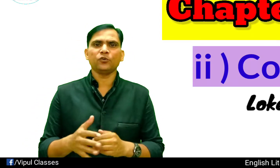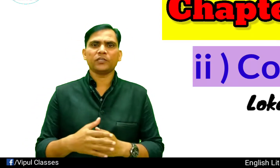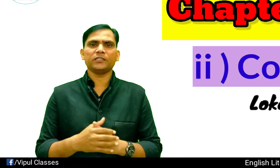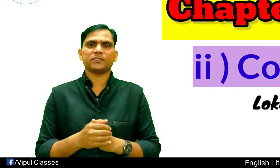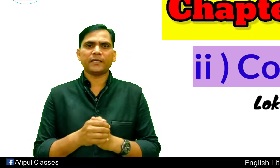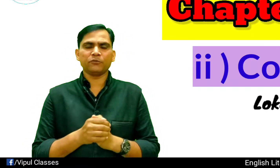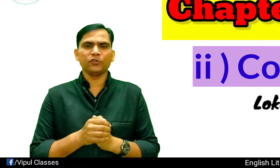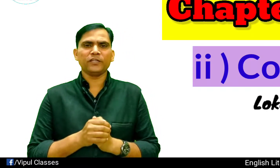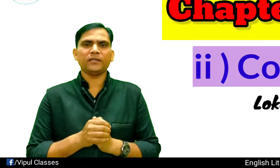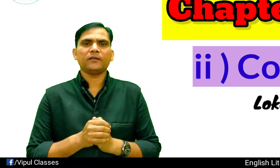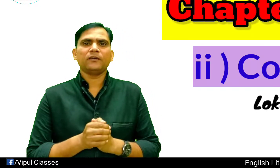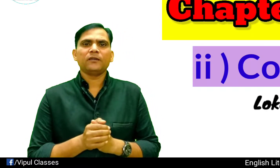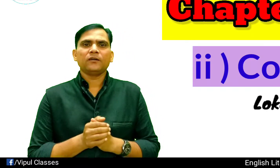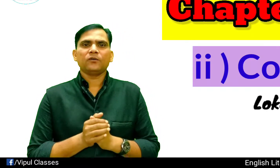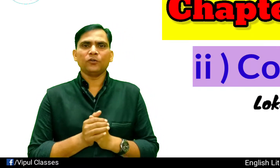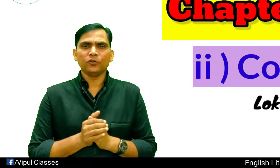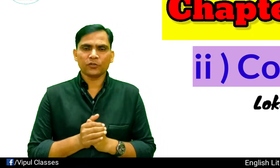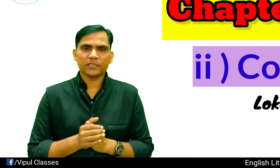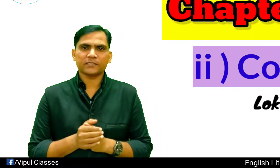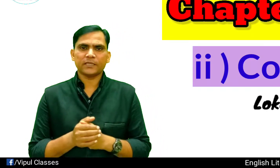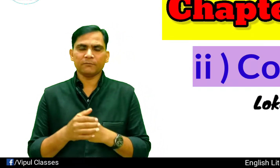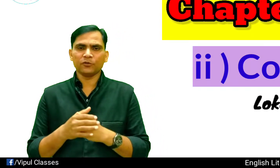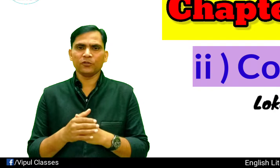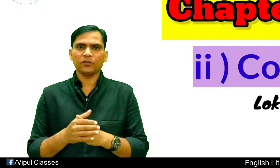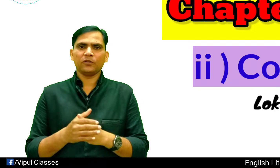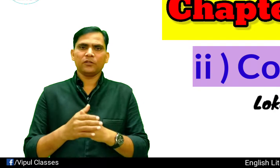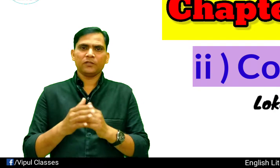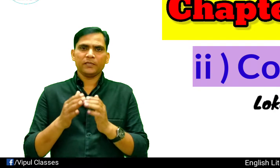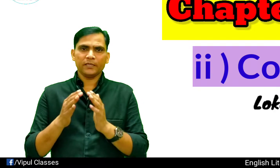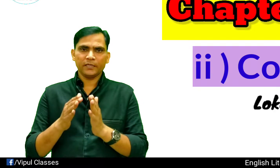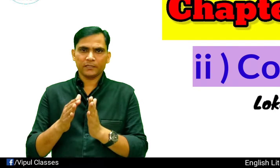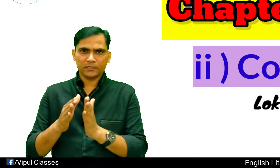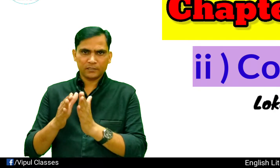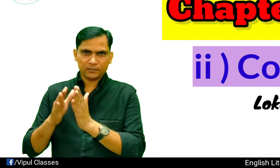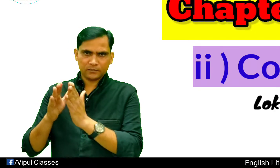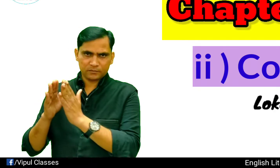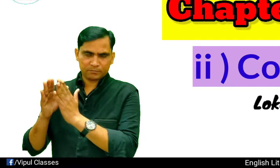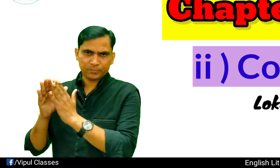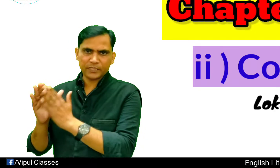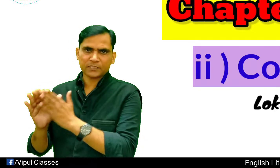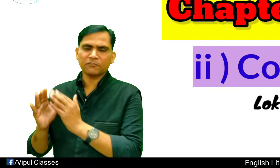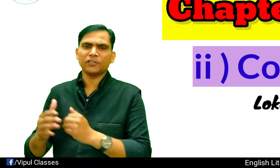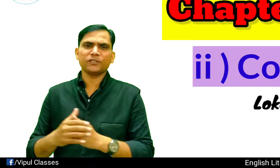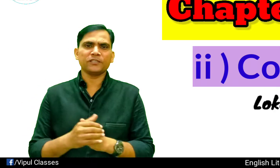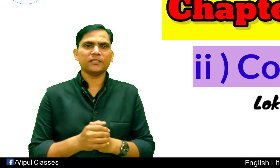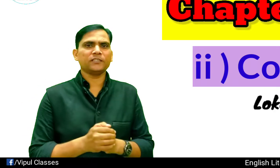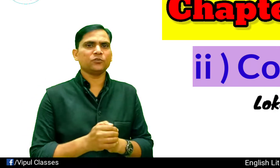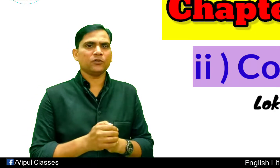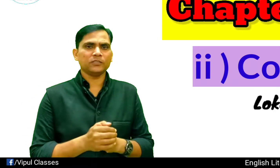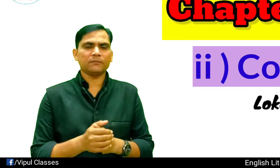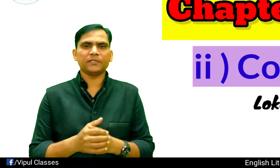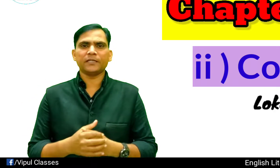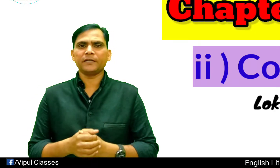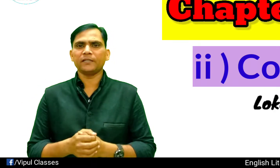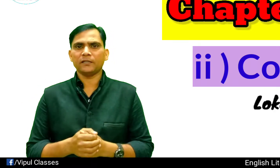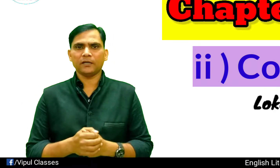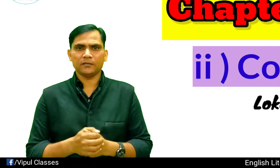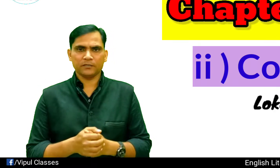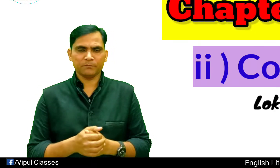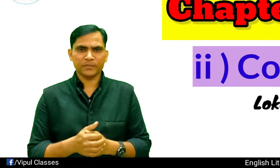लोकेस एबरोल ने और लोकेस एबरोल एक प्लेस का वर्णन करते हैं जो यहाँ पर टाइटल हम